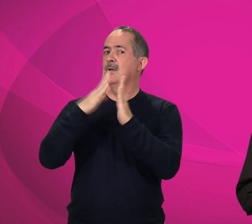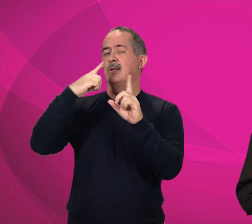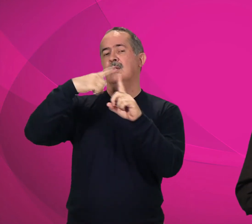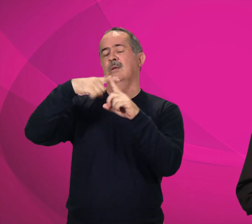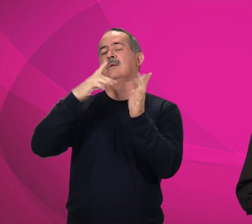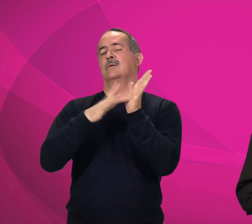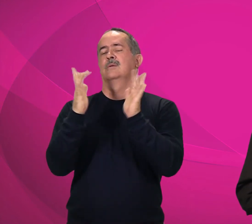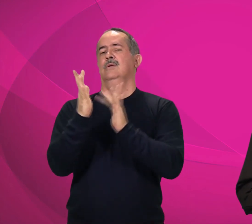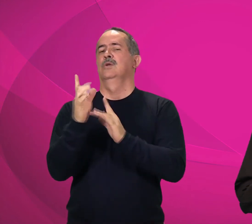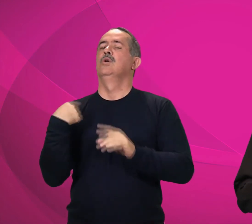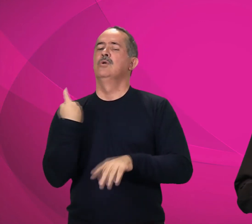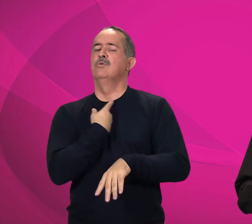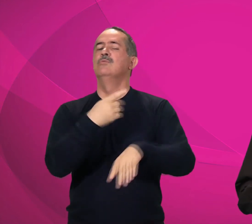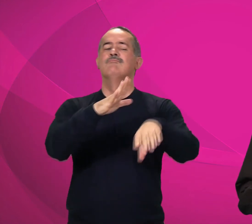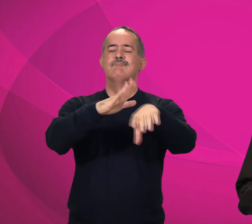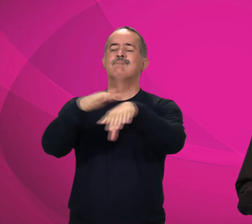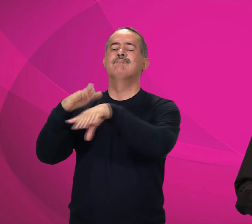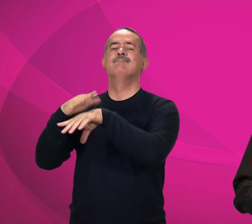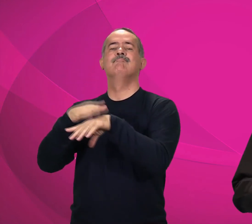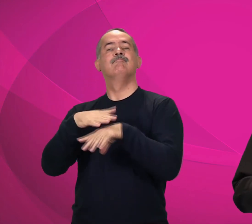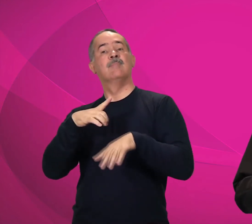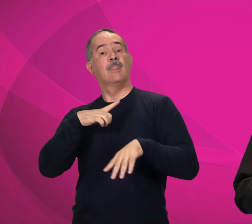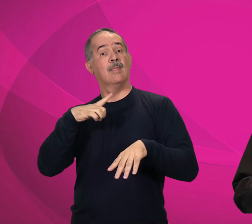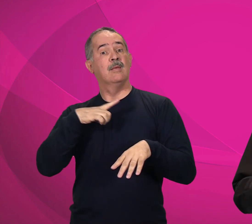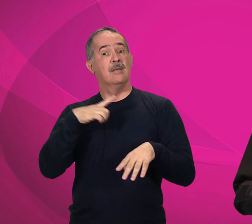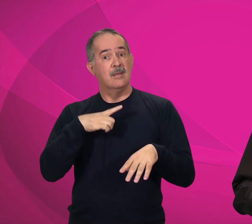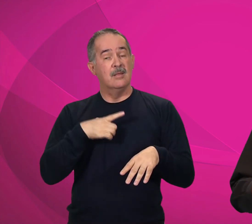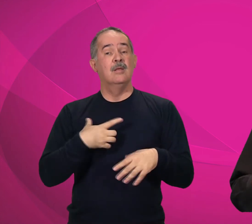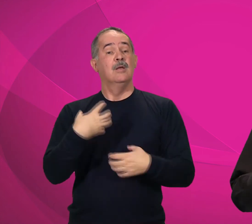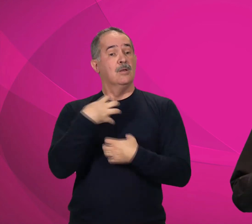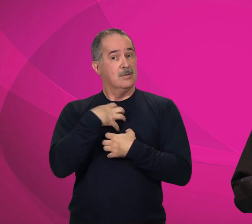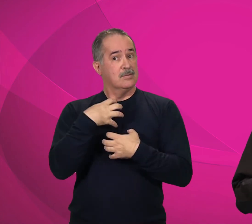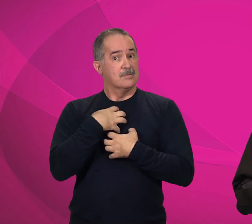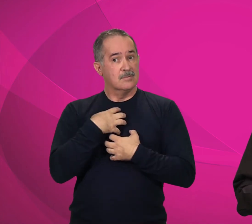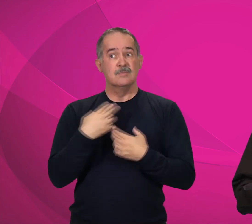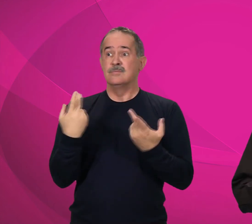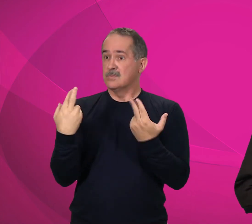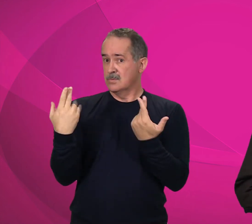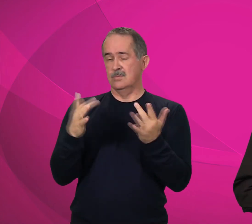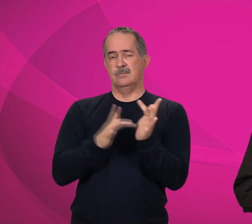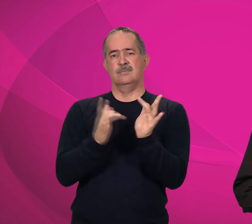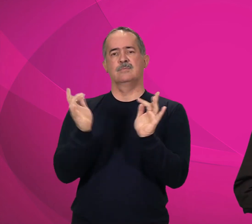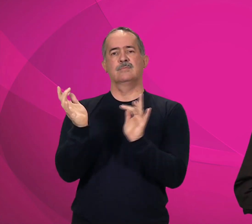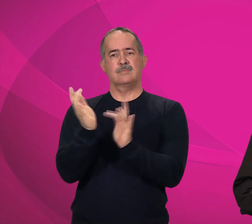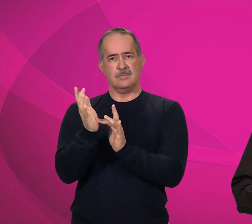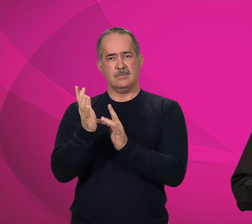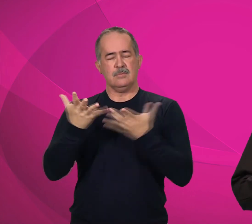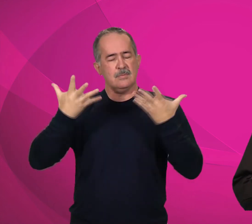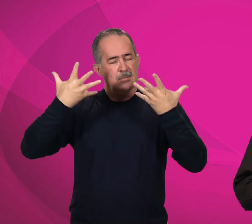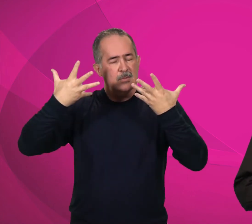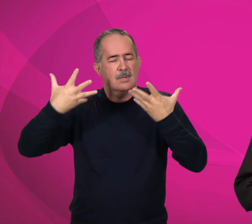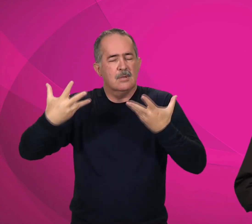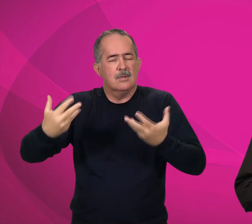de Jesus, somos chamados a ter os mesmos gestos de Jesus, acolhendo,